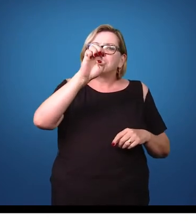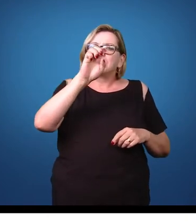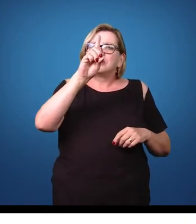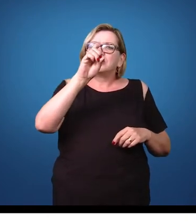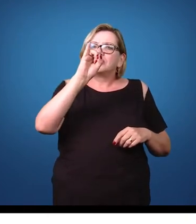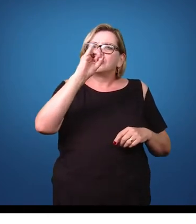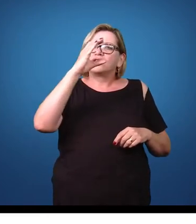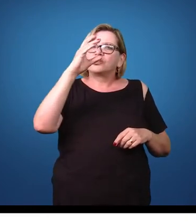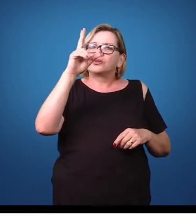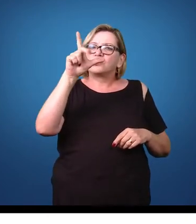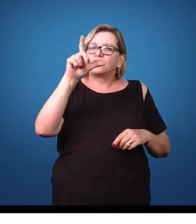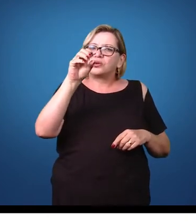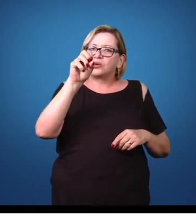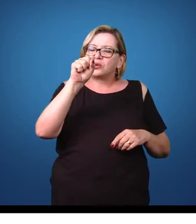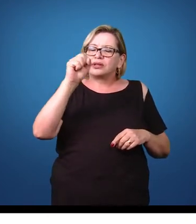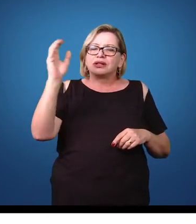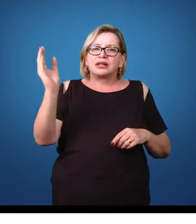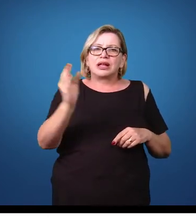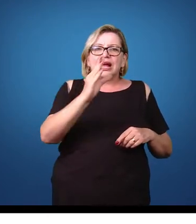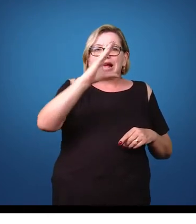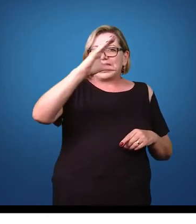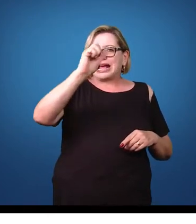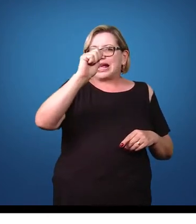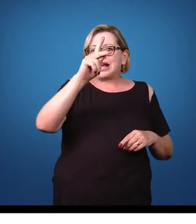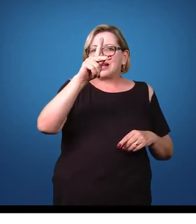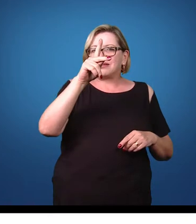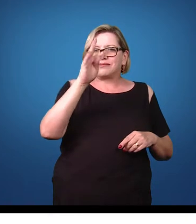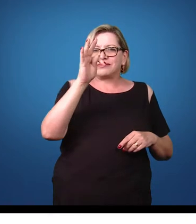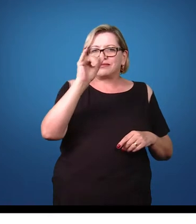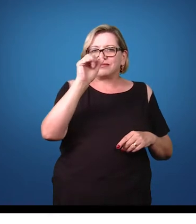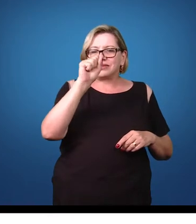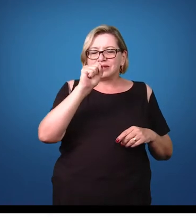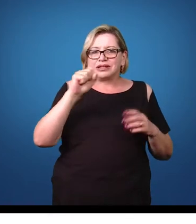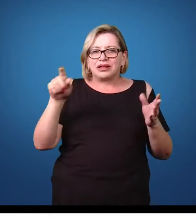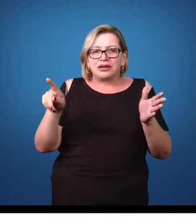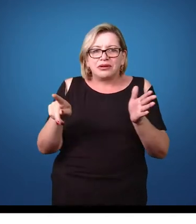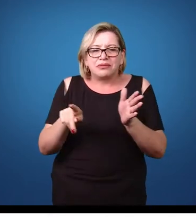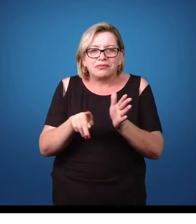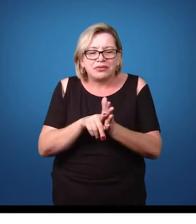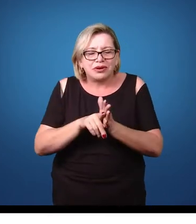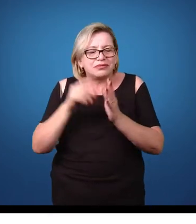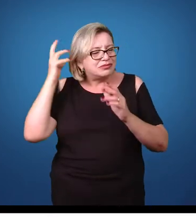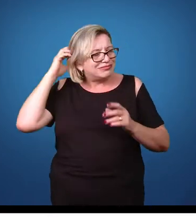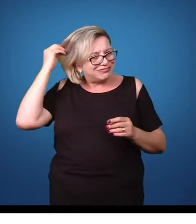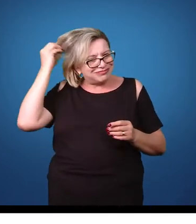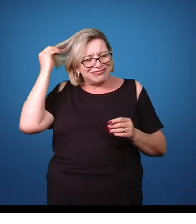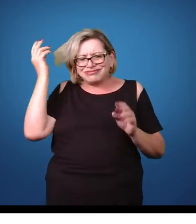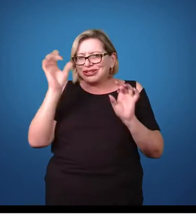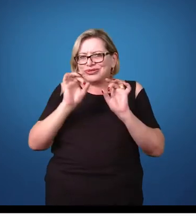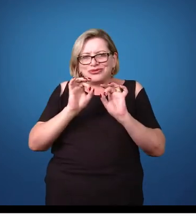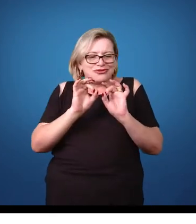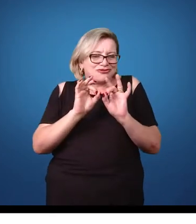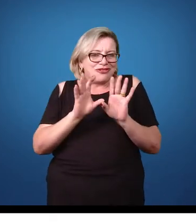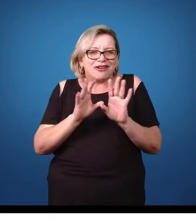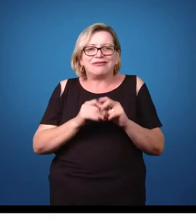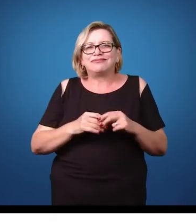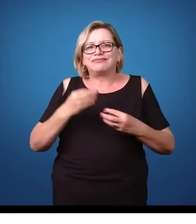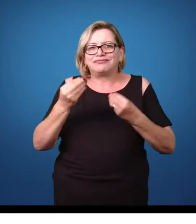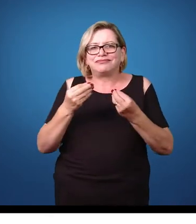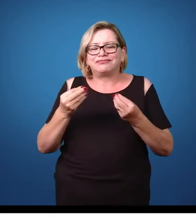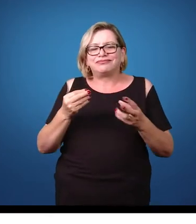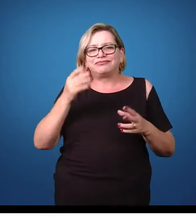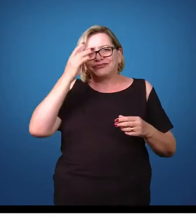captis. Essa espécie, ela é exclusiva de regiões do couro cabeludo, do